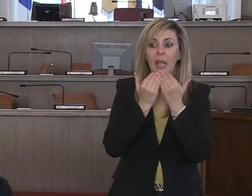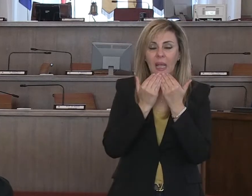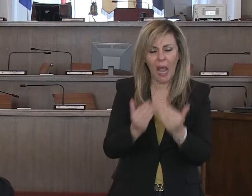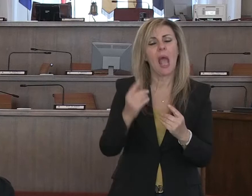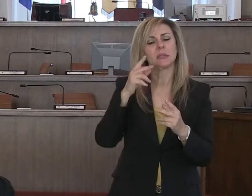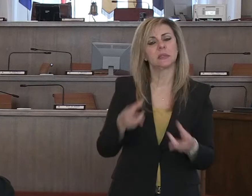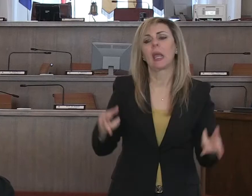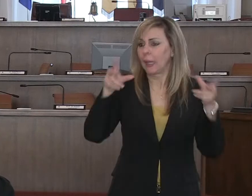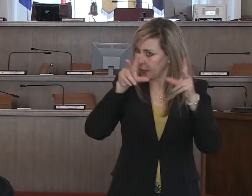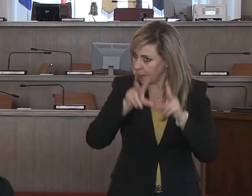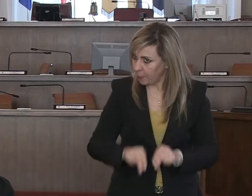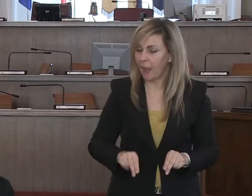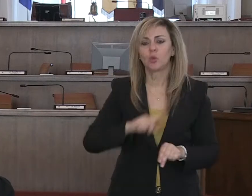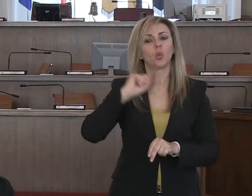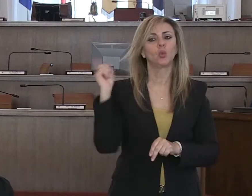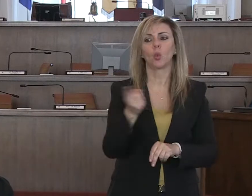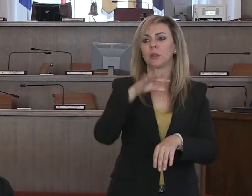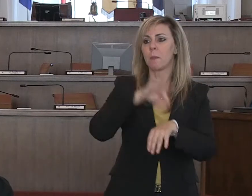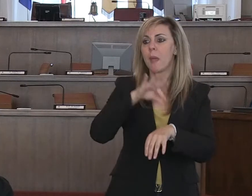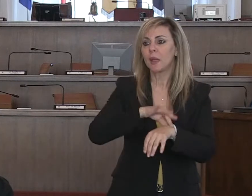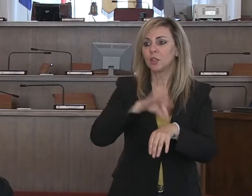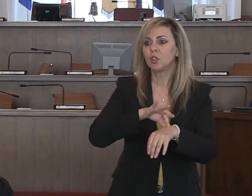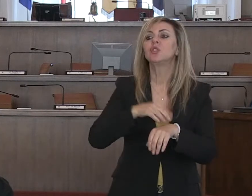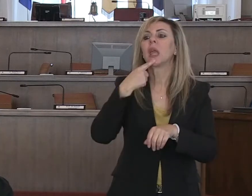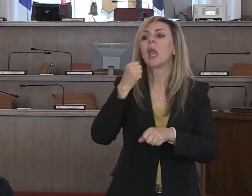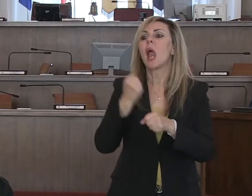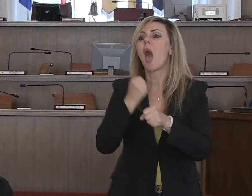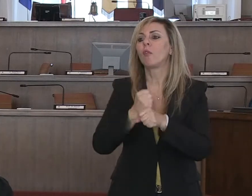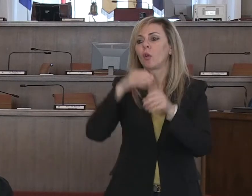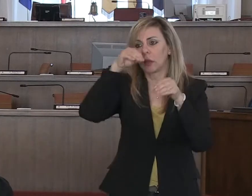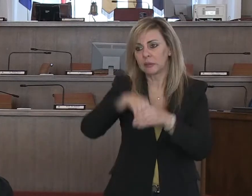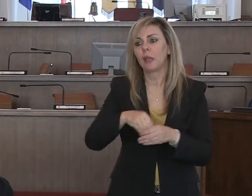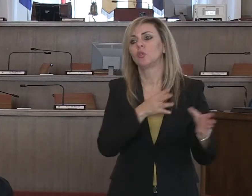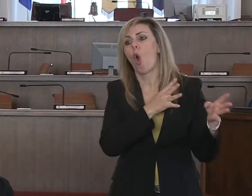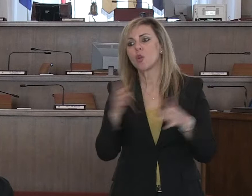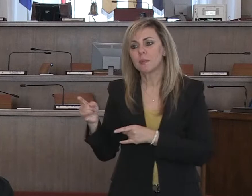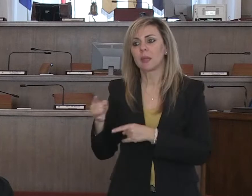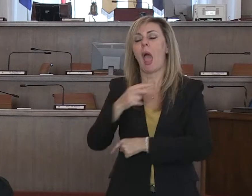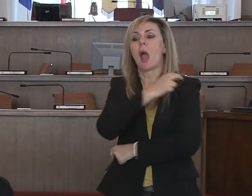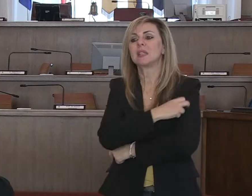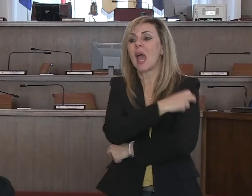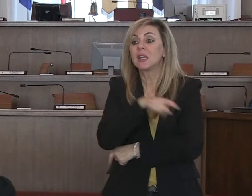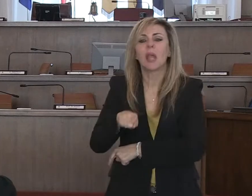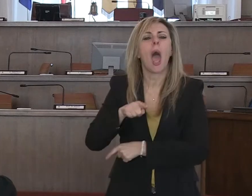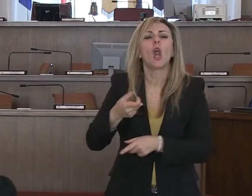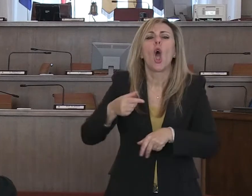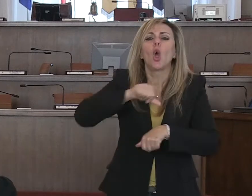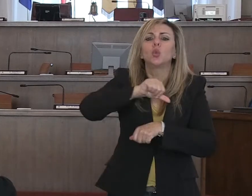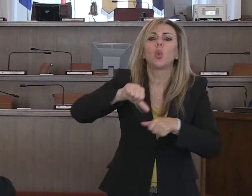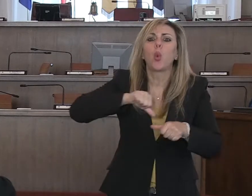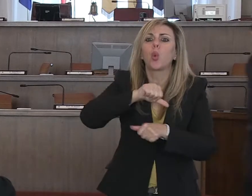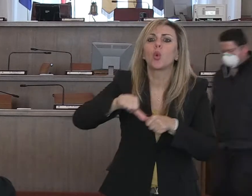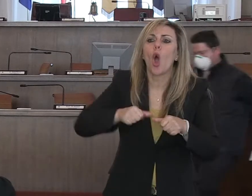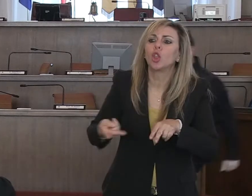continuo a dire, tutti i medici e le persone sanitarie che stanno lavorando con i doppi turni. Sono